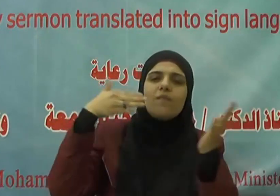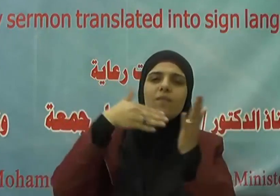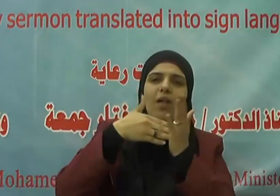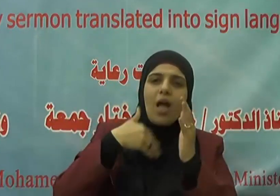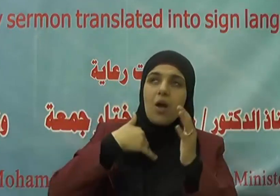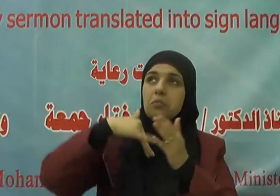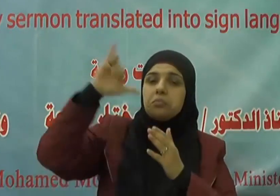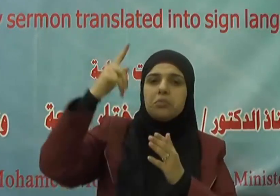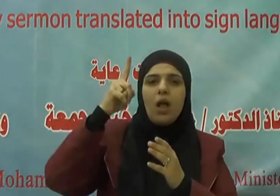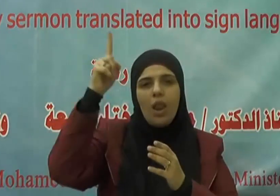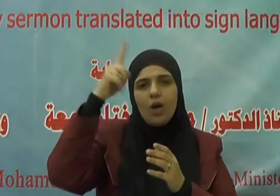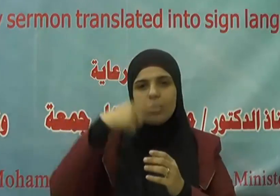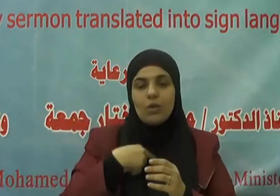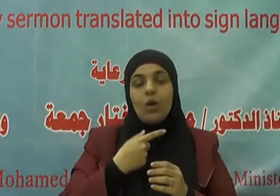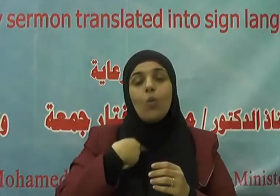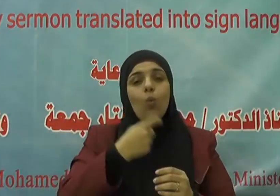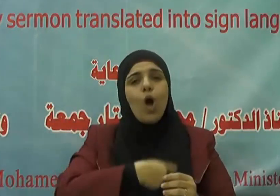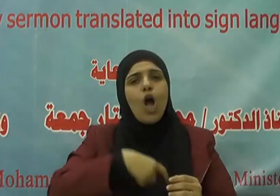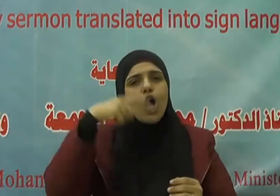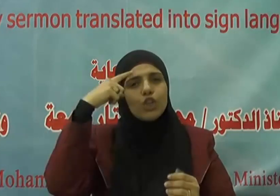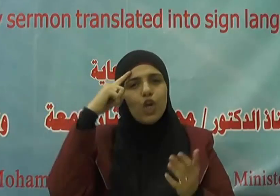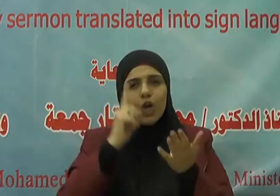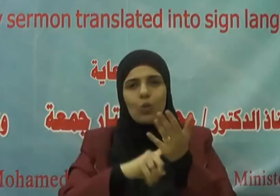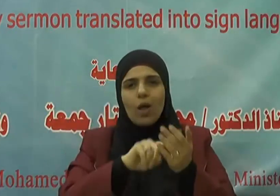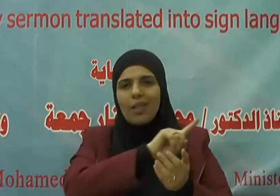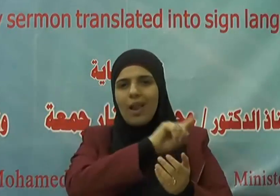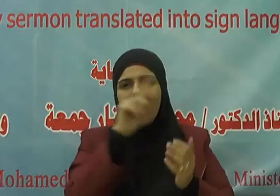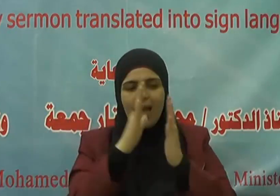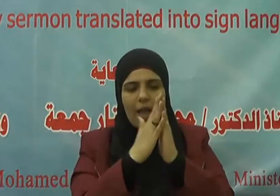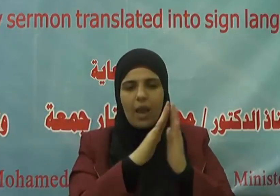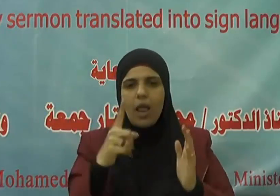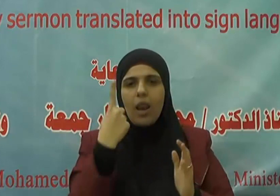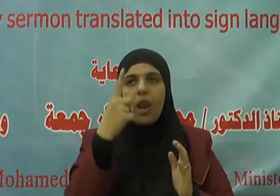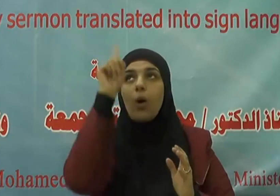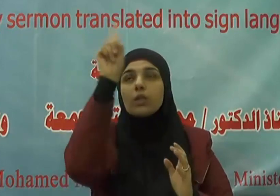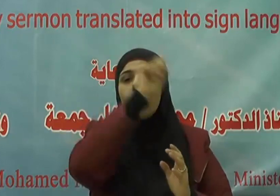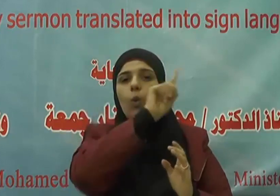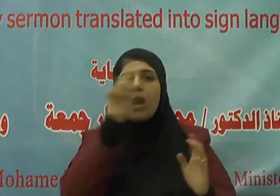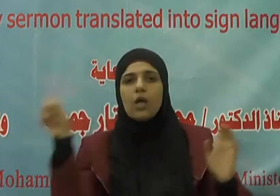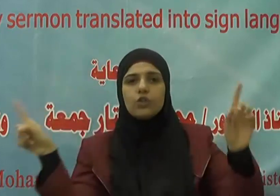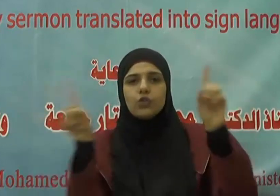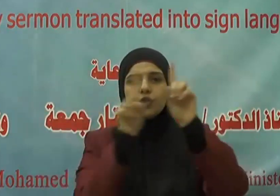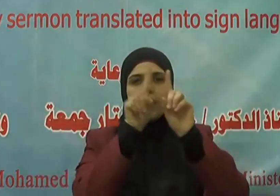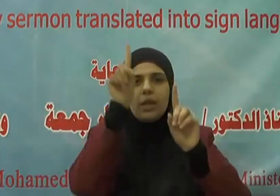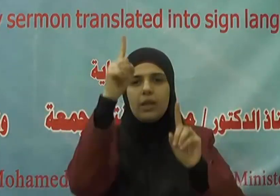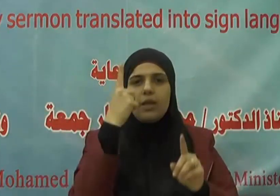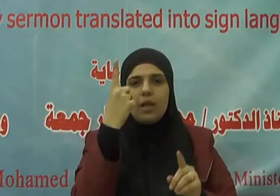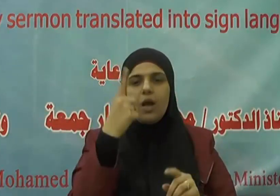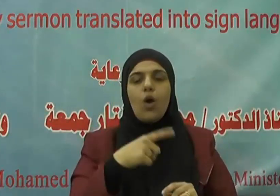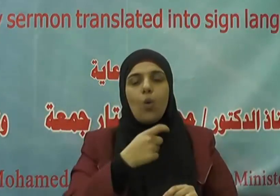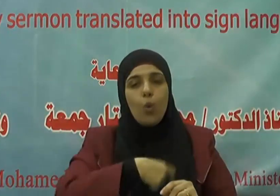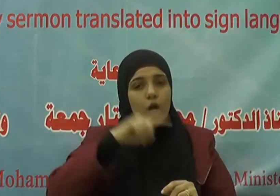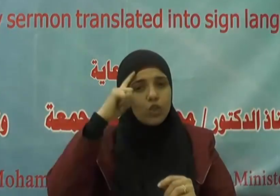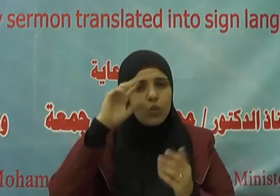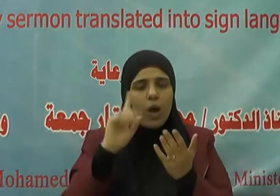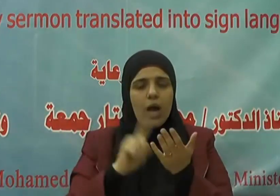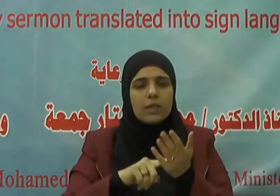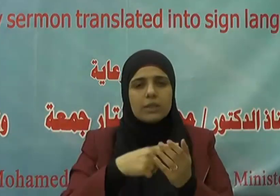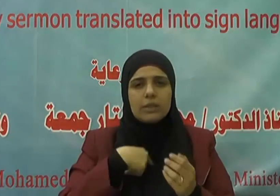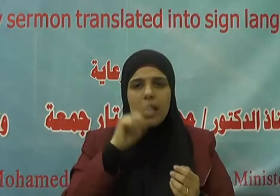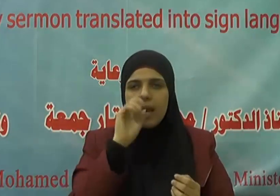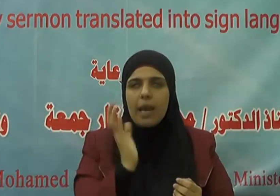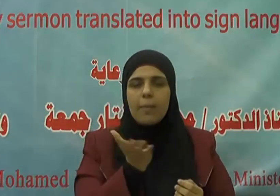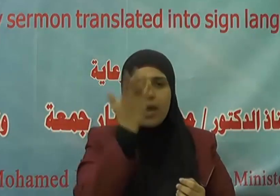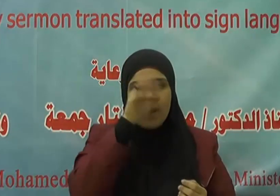وأشهد أن لا إله إلا الله وحده لا شريك له وأشهد أن سيدنا